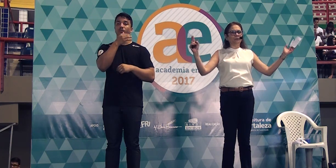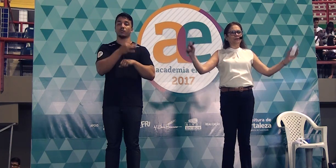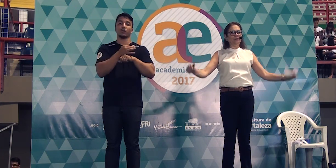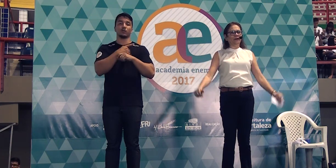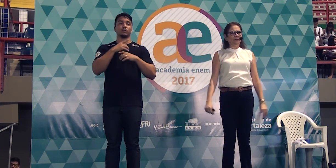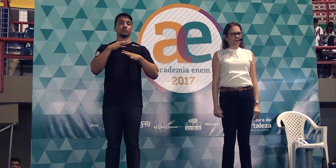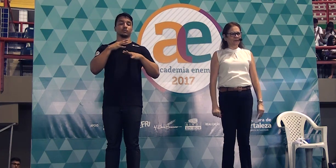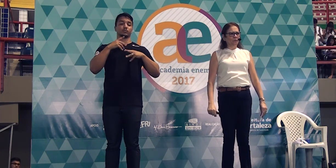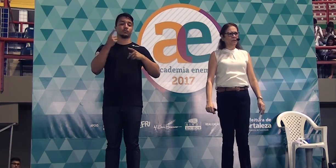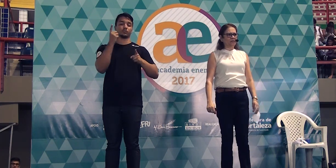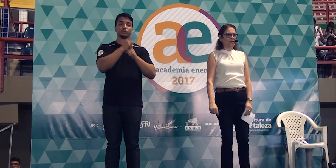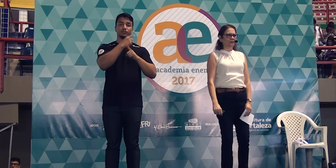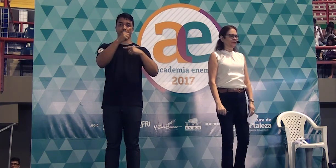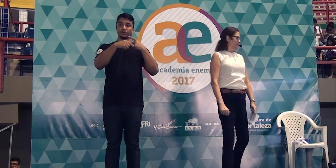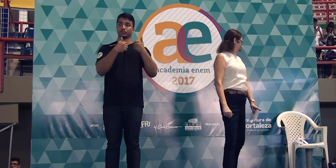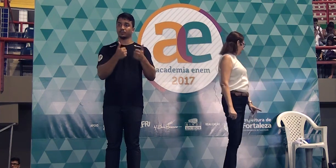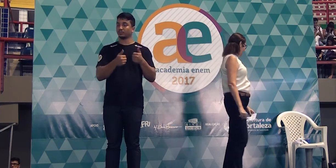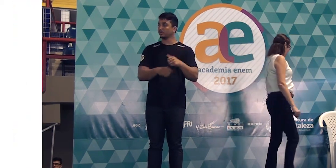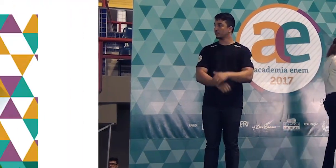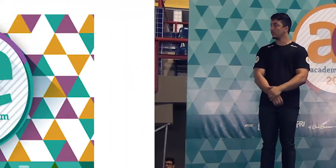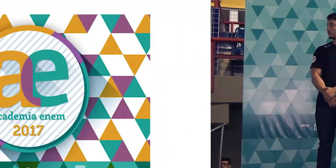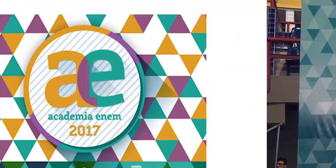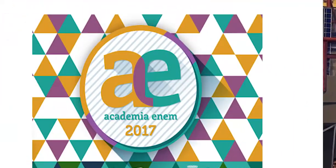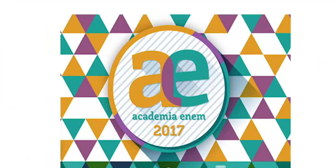e até nosso próximo encontro beijão